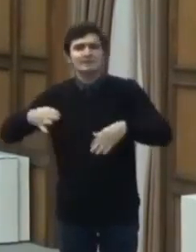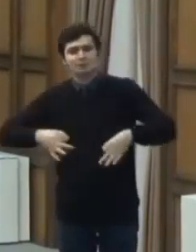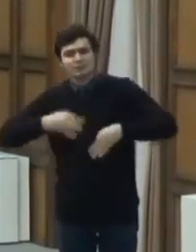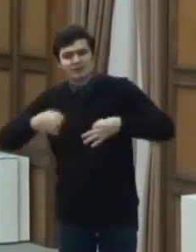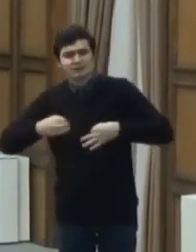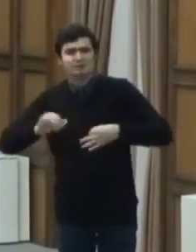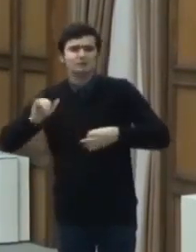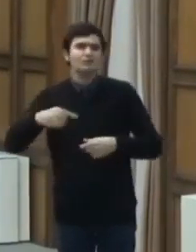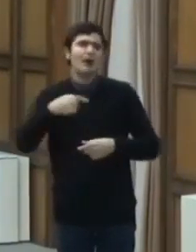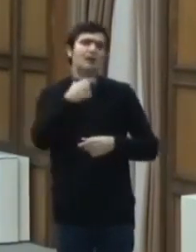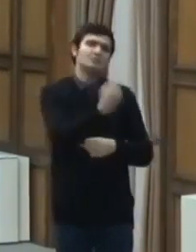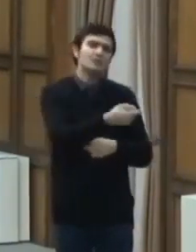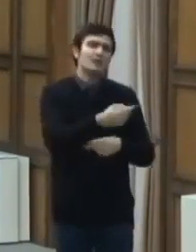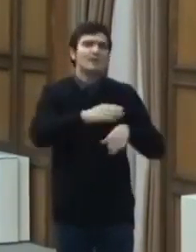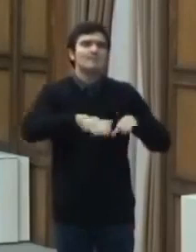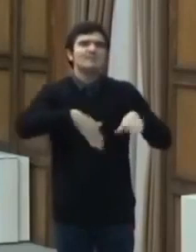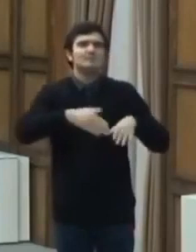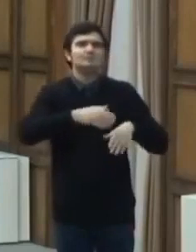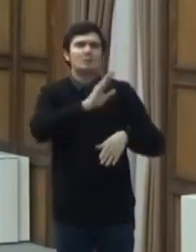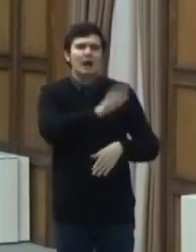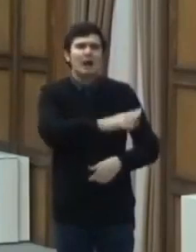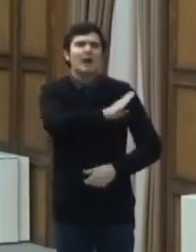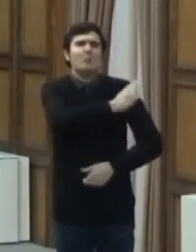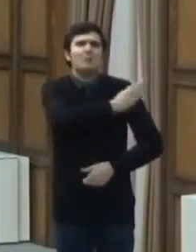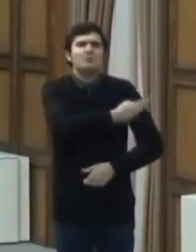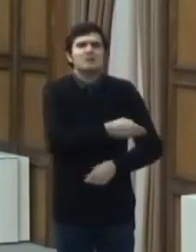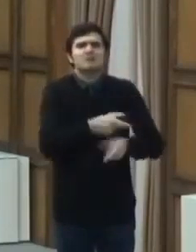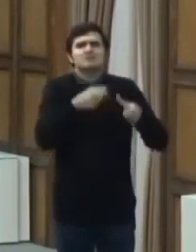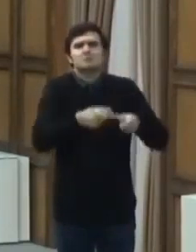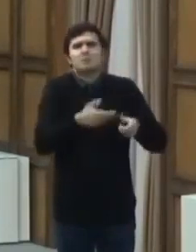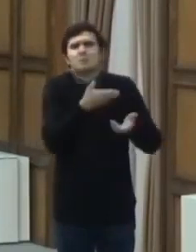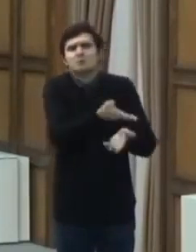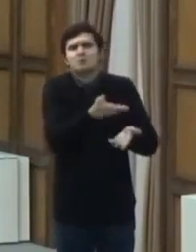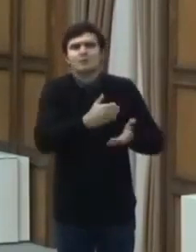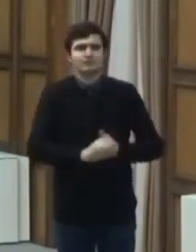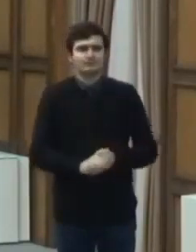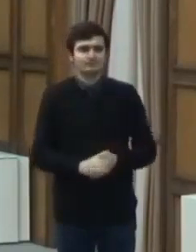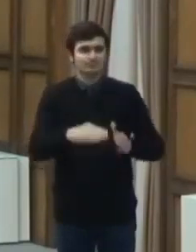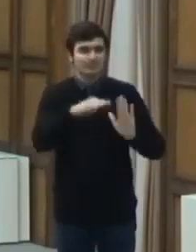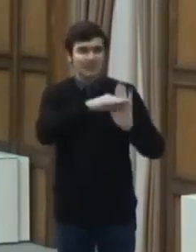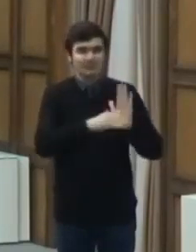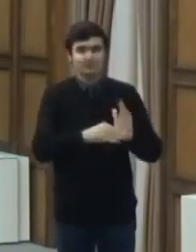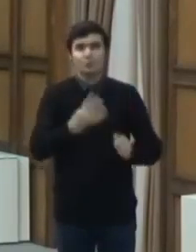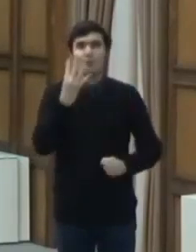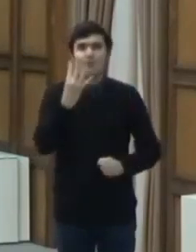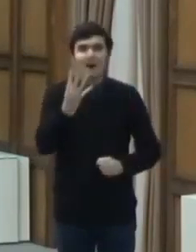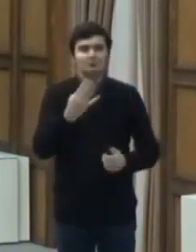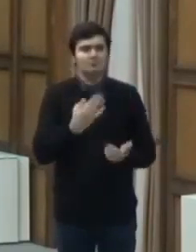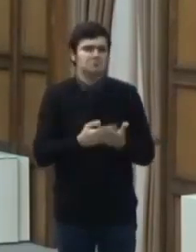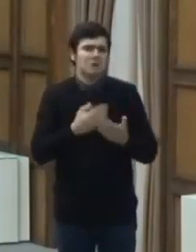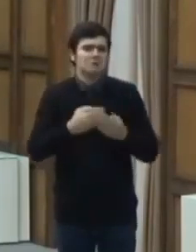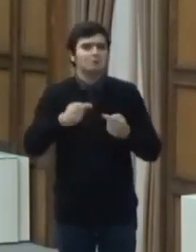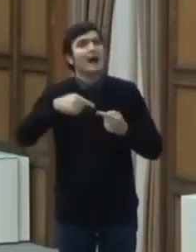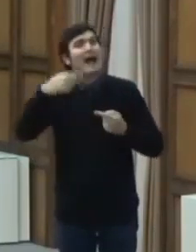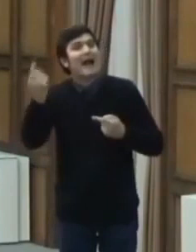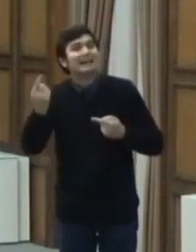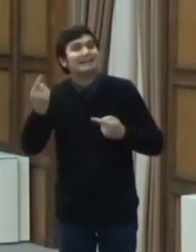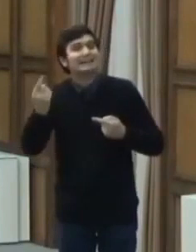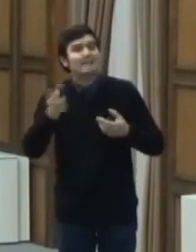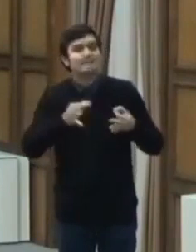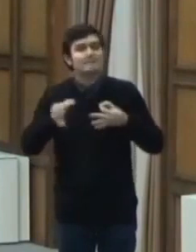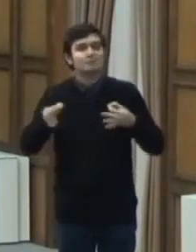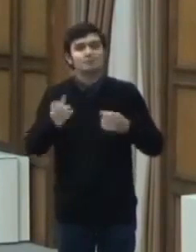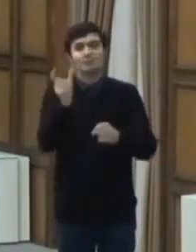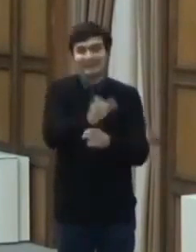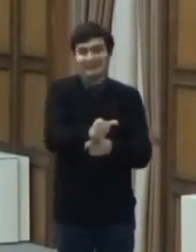competență în domeniu. Articolul 4. Pentru alte măsuri decât cele prevăzute